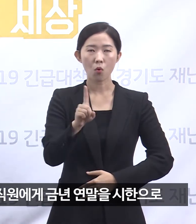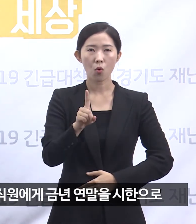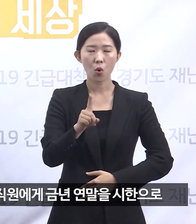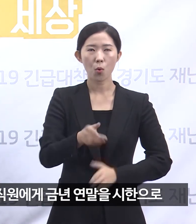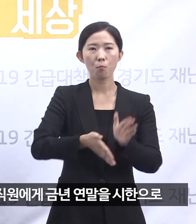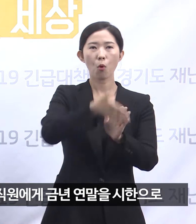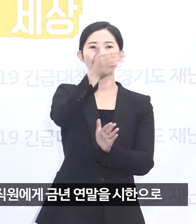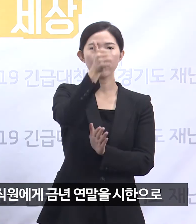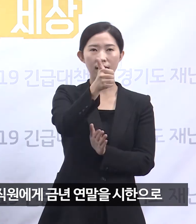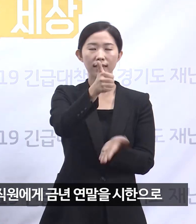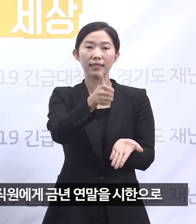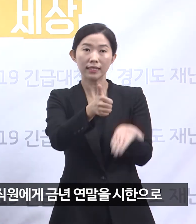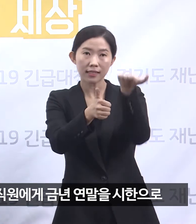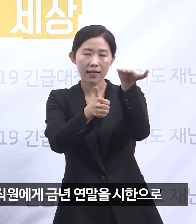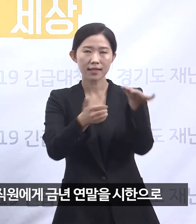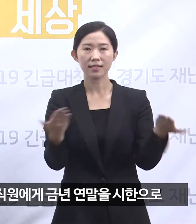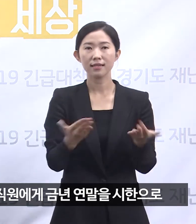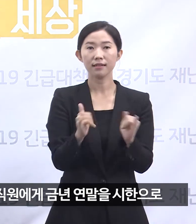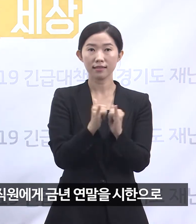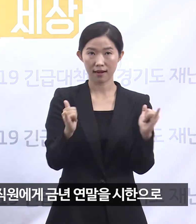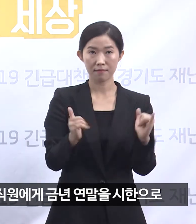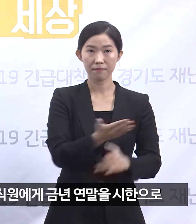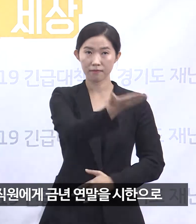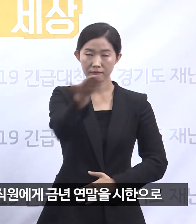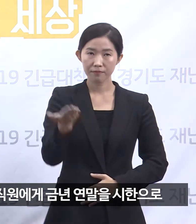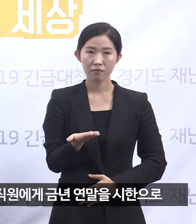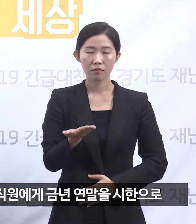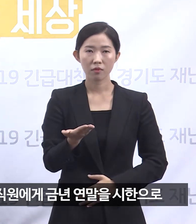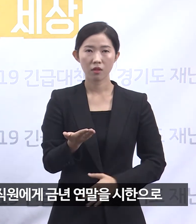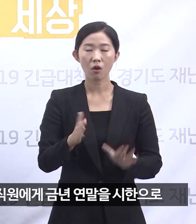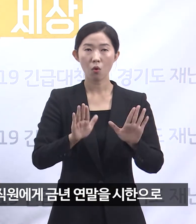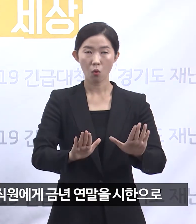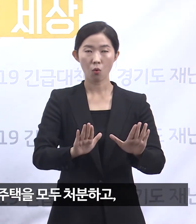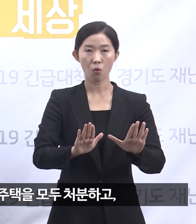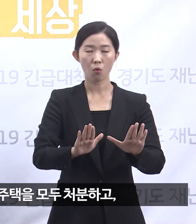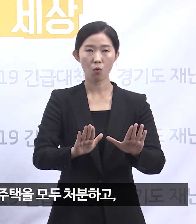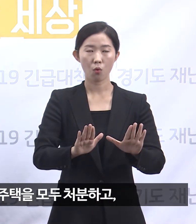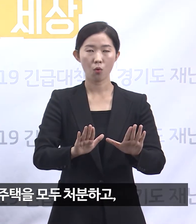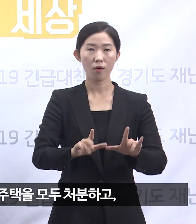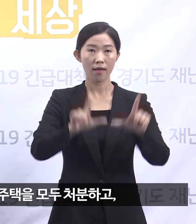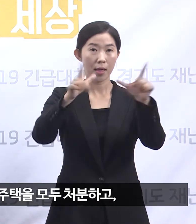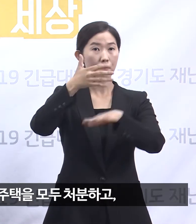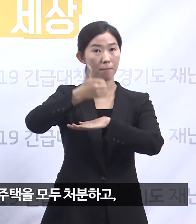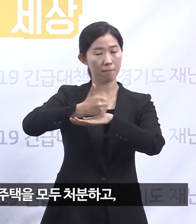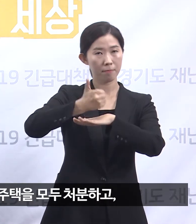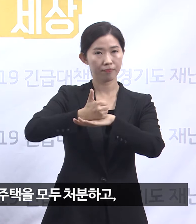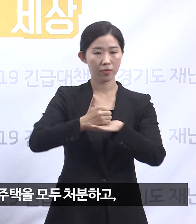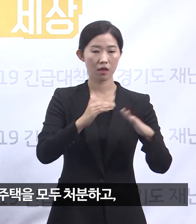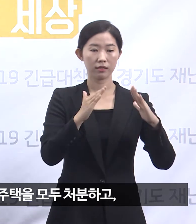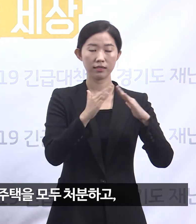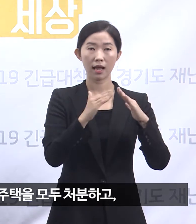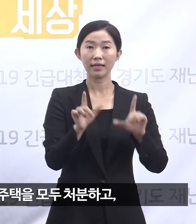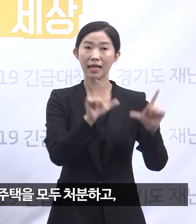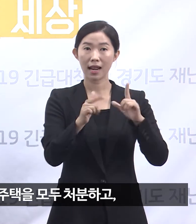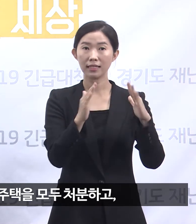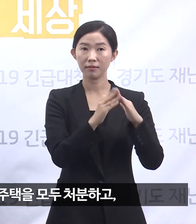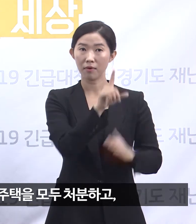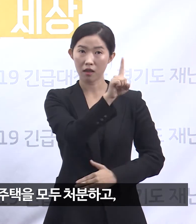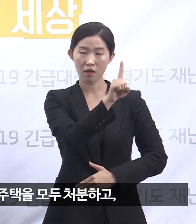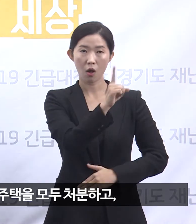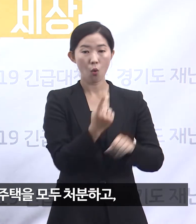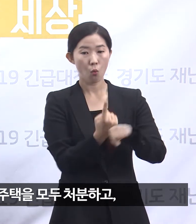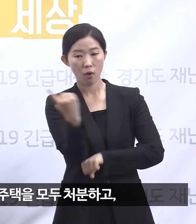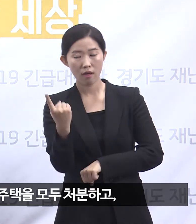이상 상근 임직원에게 금년 연말을 시한으로 거주용 1주택을 제외한 나머지